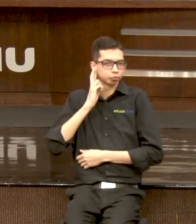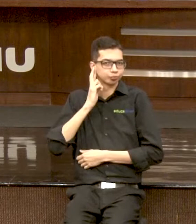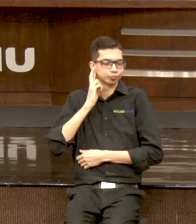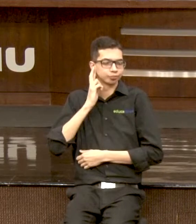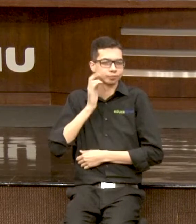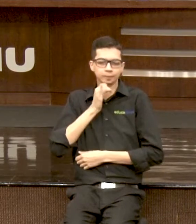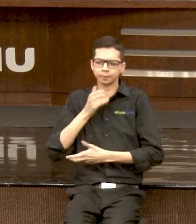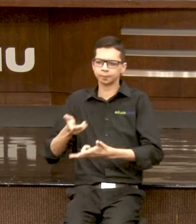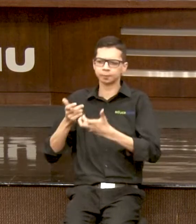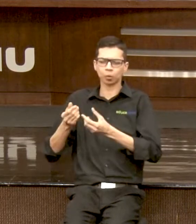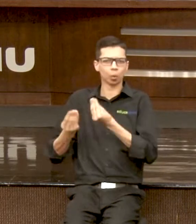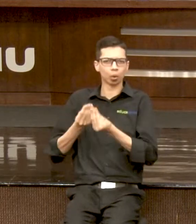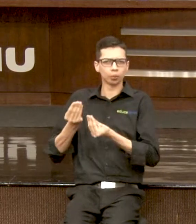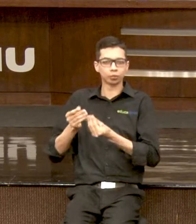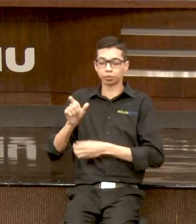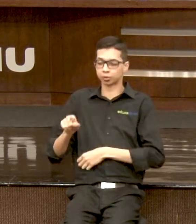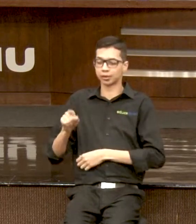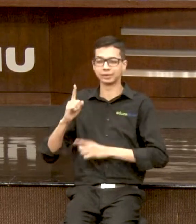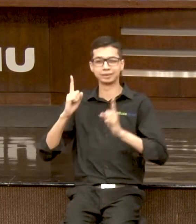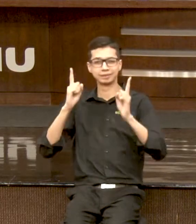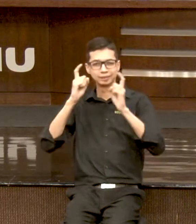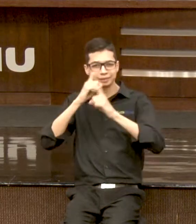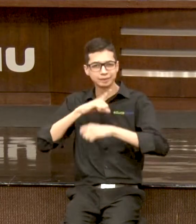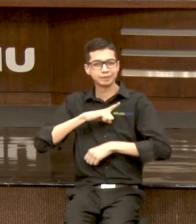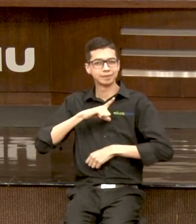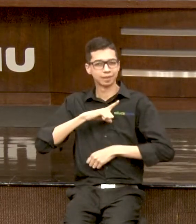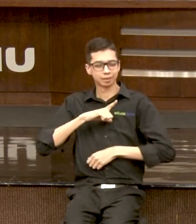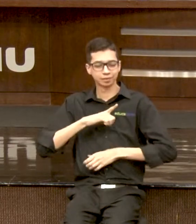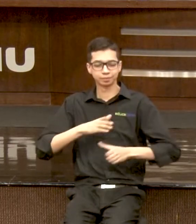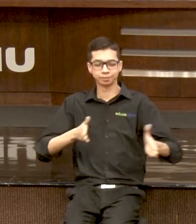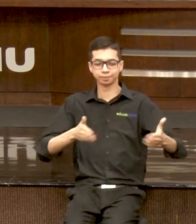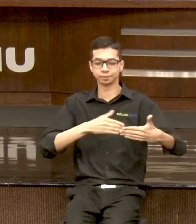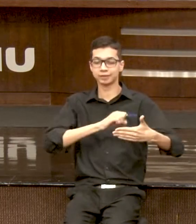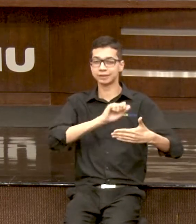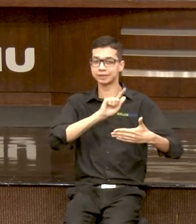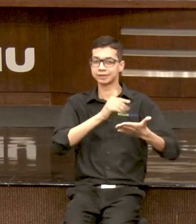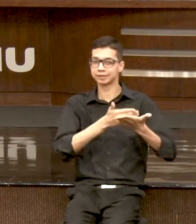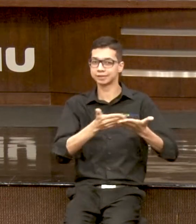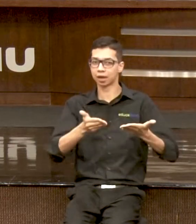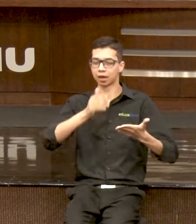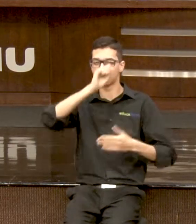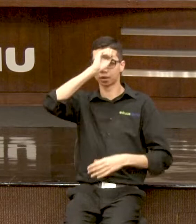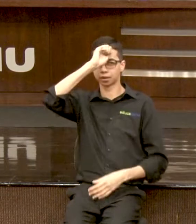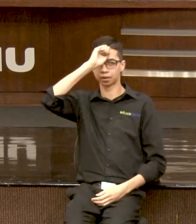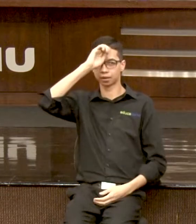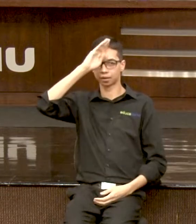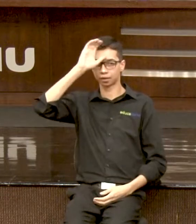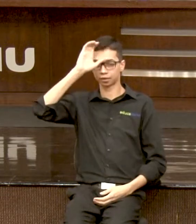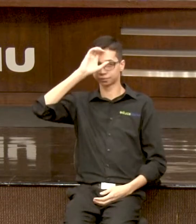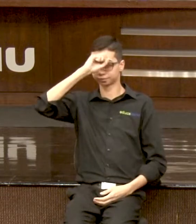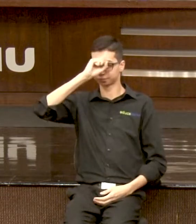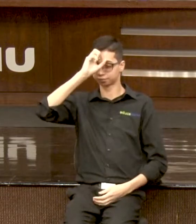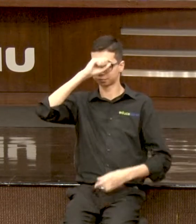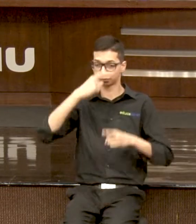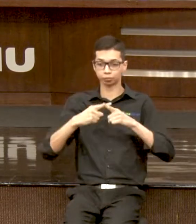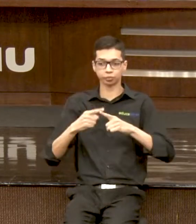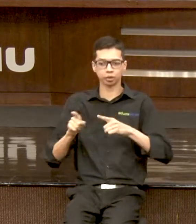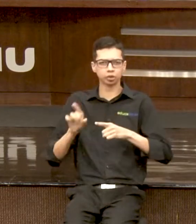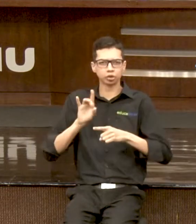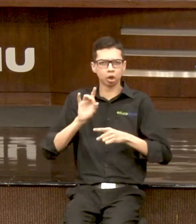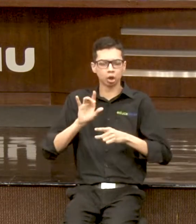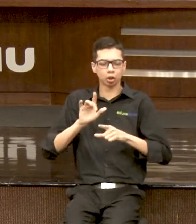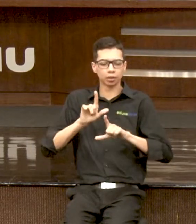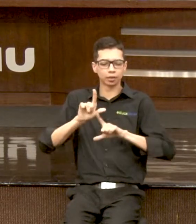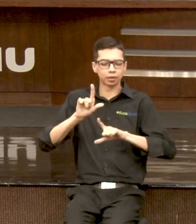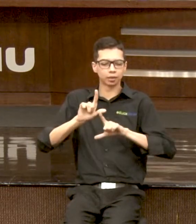dificuldade em sala de aula, no processo inicial de alfabetização. Porque ela só não discrimina aquelas letrinhas que têm